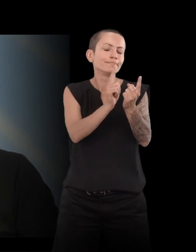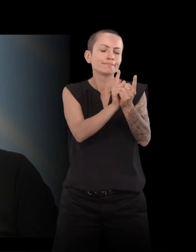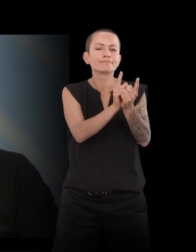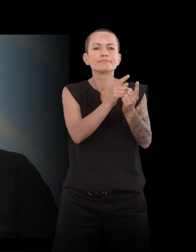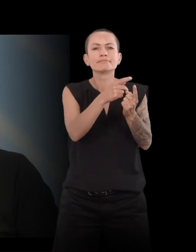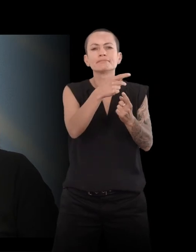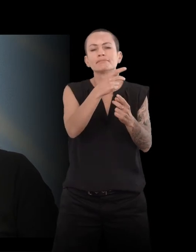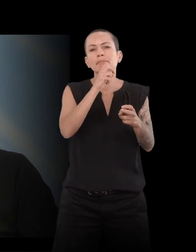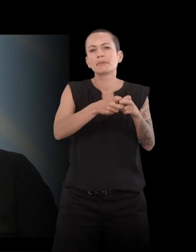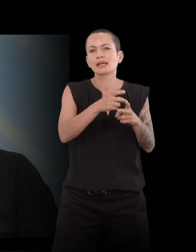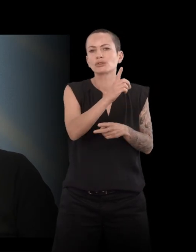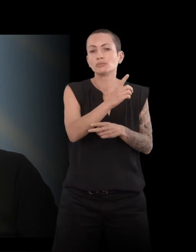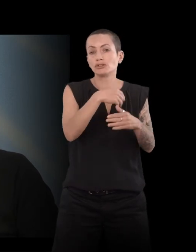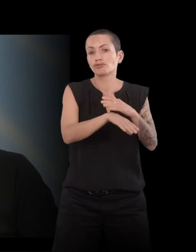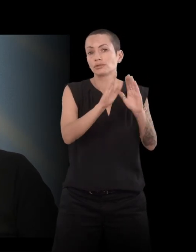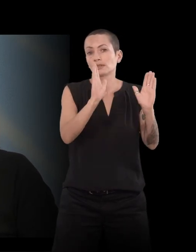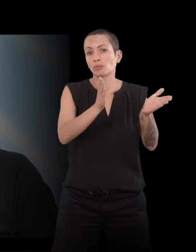Et vous êtes encore avec lui à parler de projets. Oui.